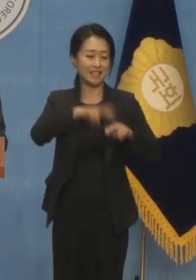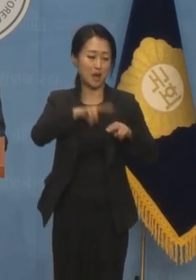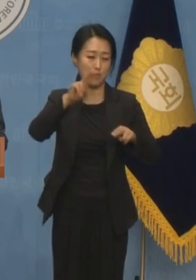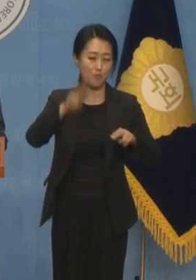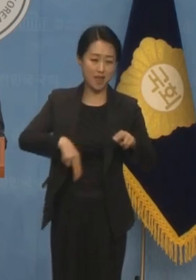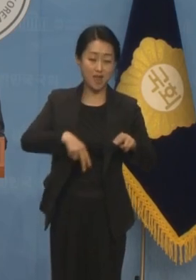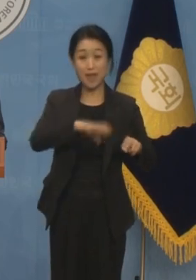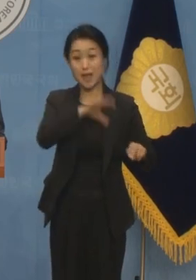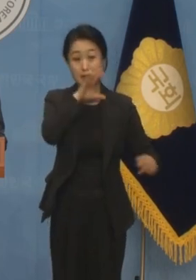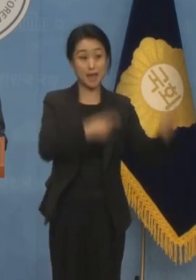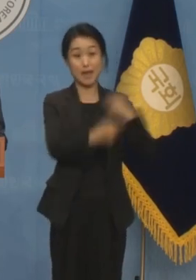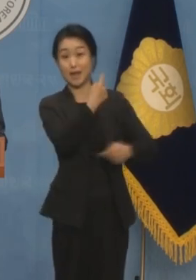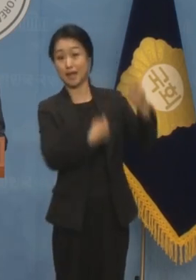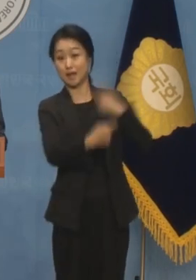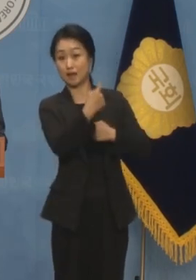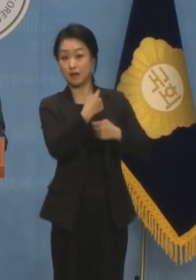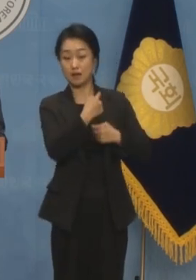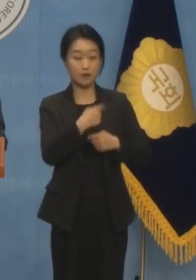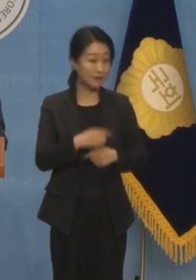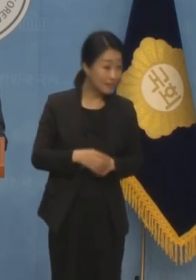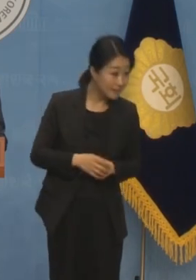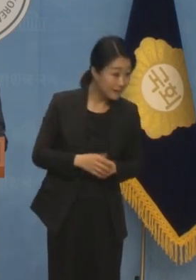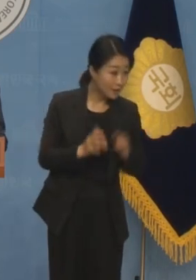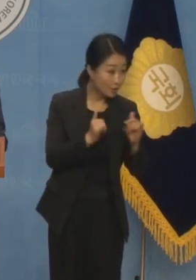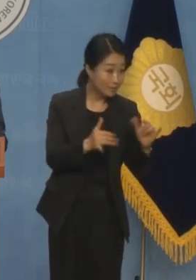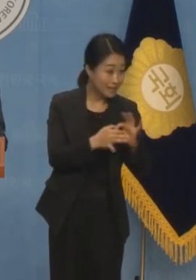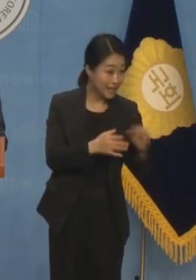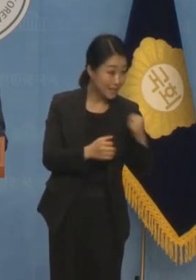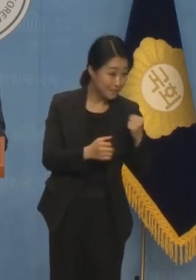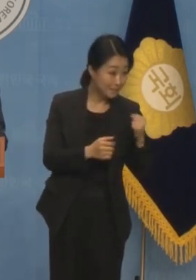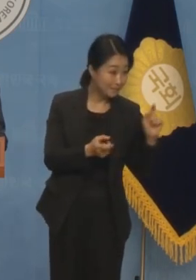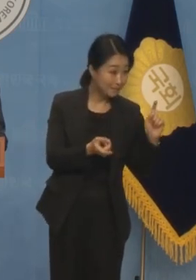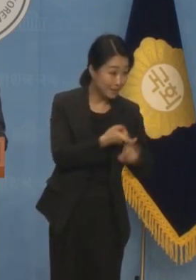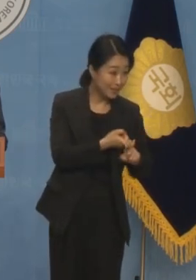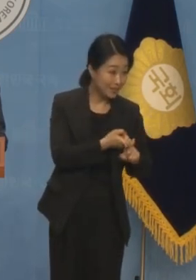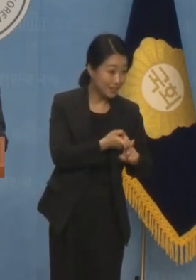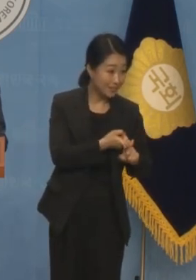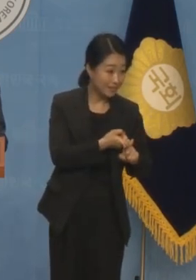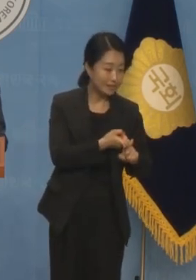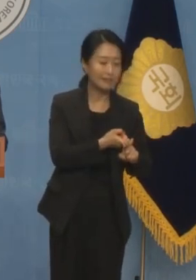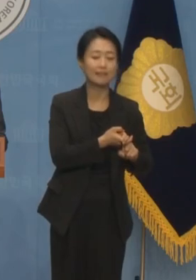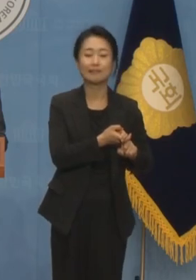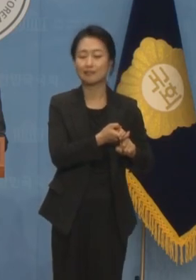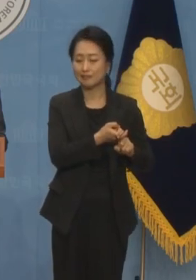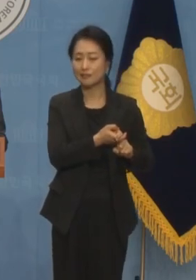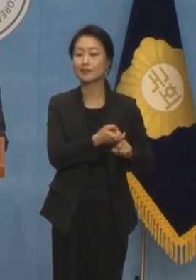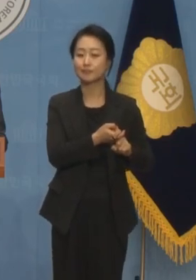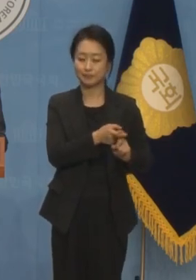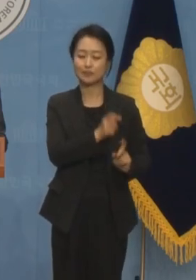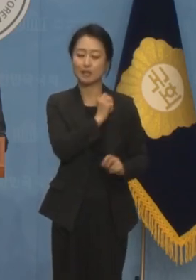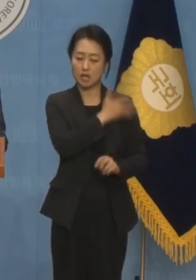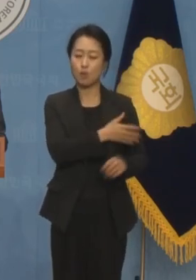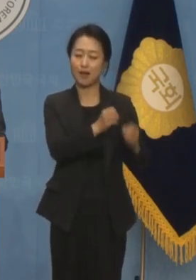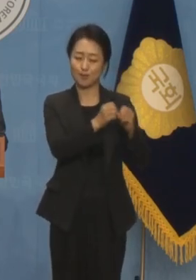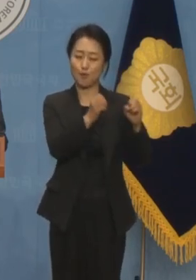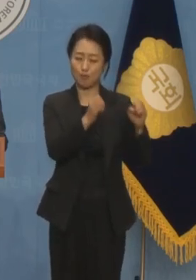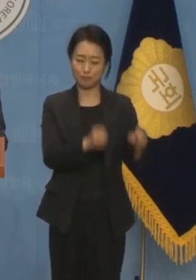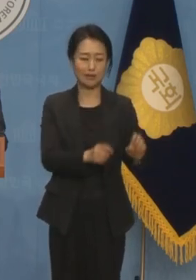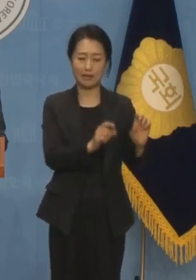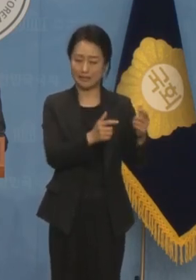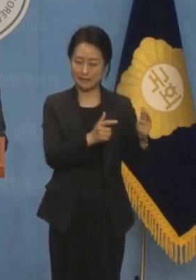상당수가 국민의힘 관계자들이었습니다. 결국 이는 순수한 동문들의 시위라기보다는